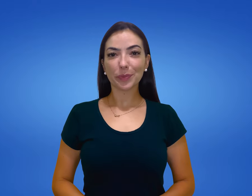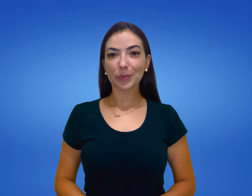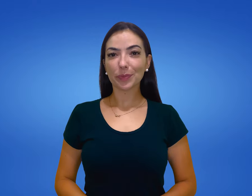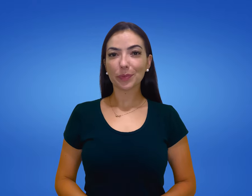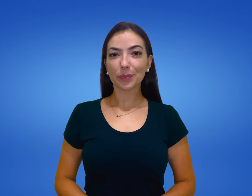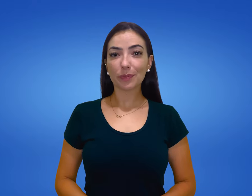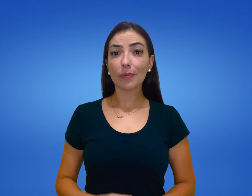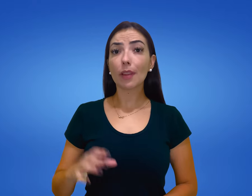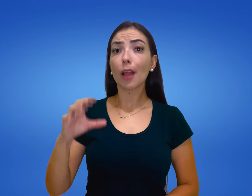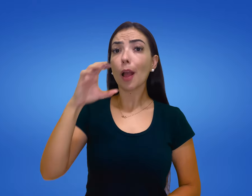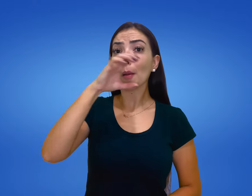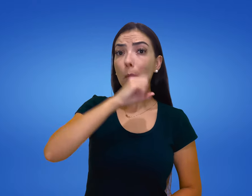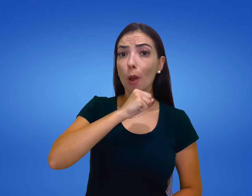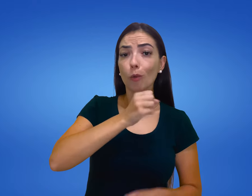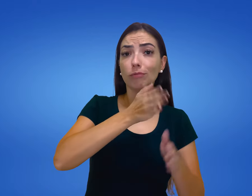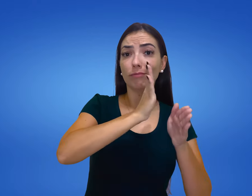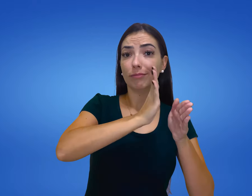Pão fatiado